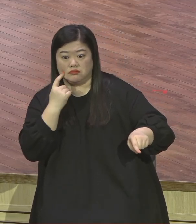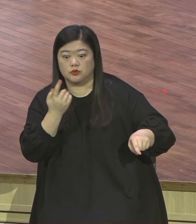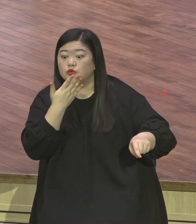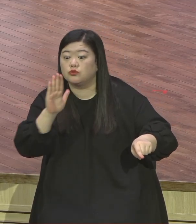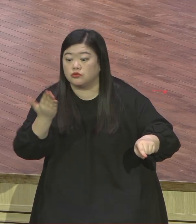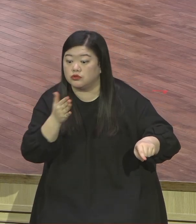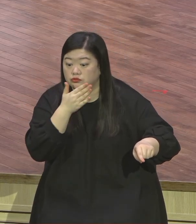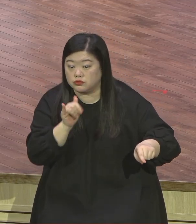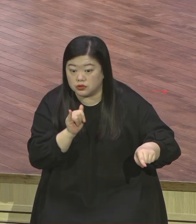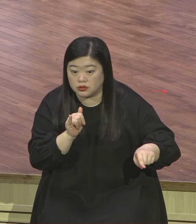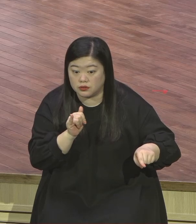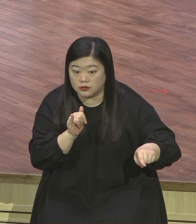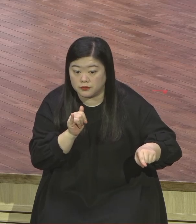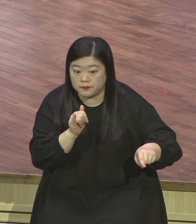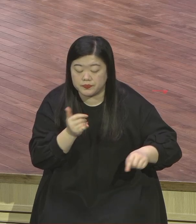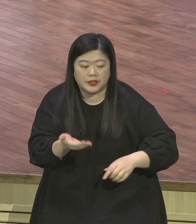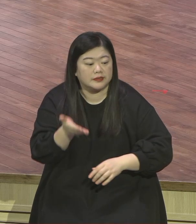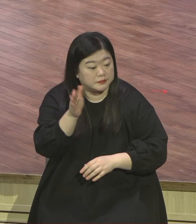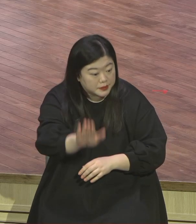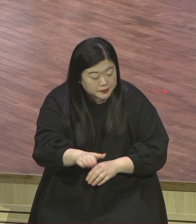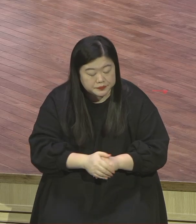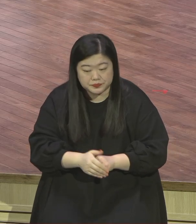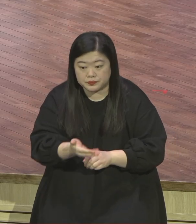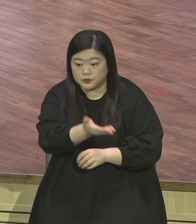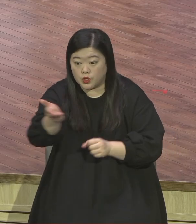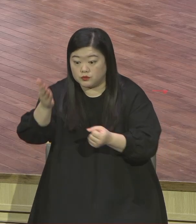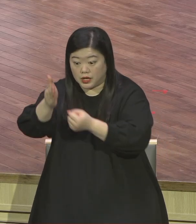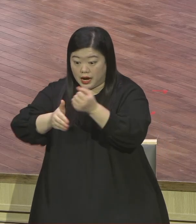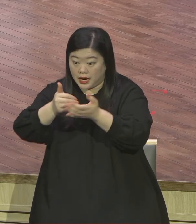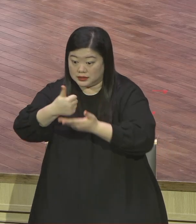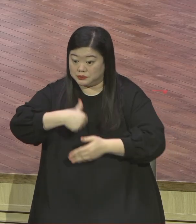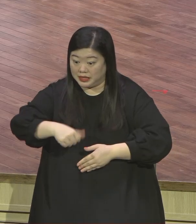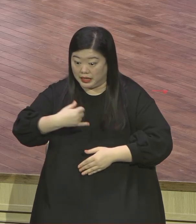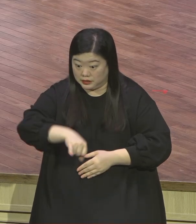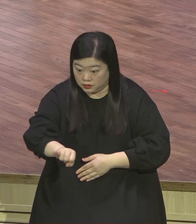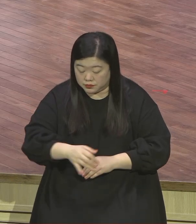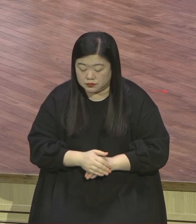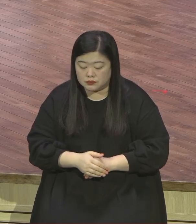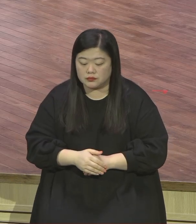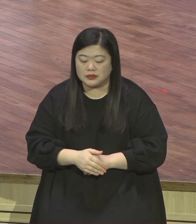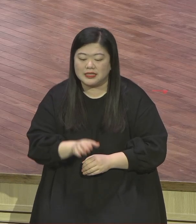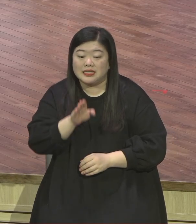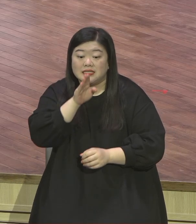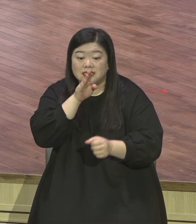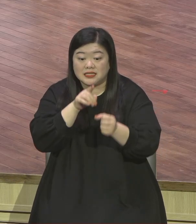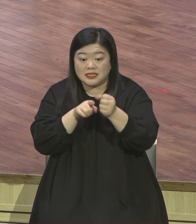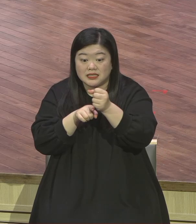하나님의 장에 대한 우리는 이렇게 계속 바뀌는 세상 가치가 아닌